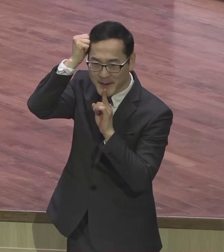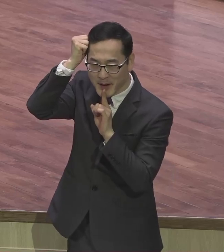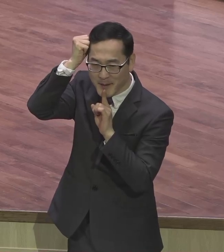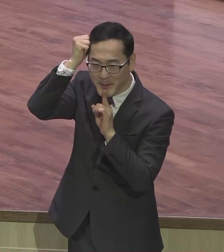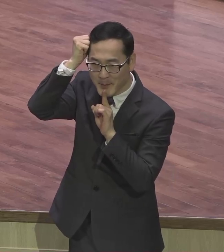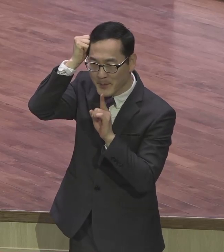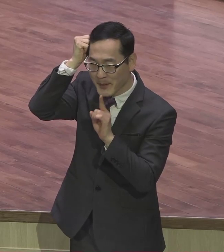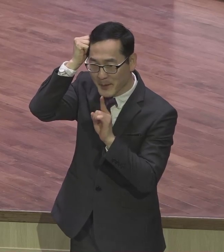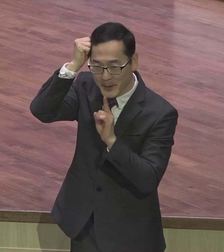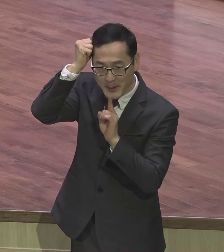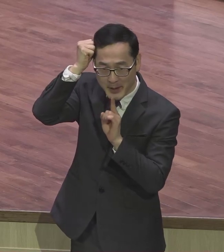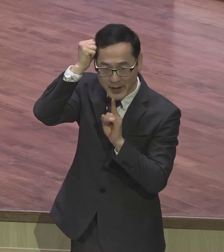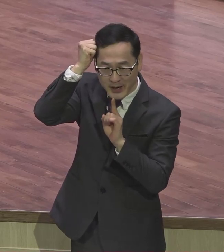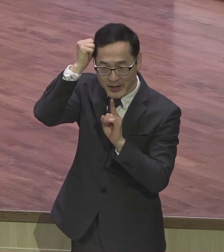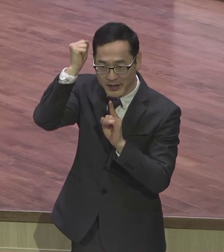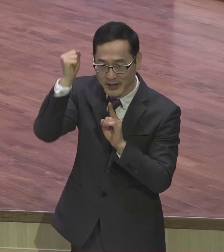긴장하지 마시기 바랍니다